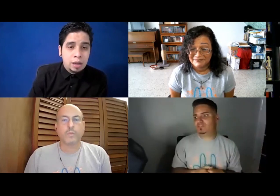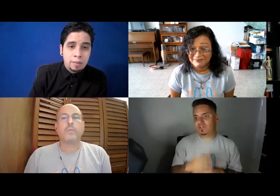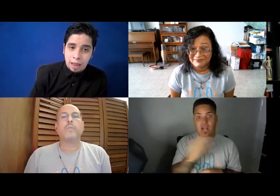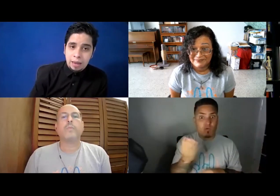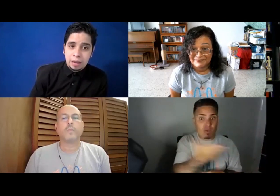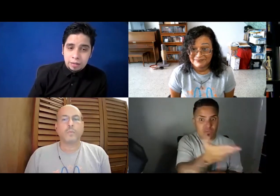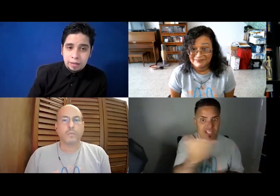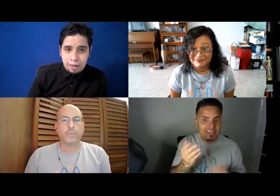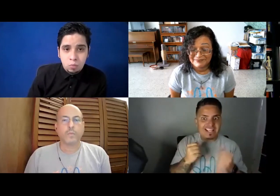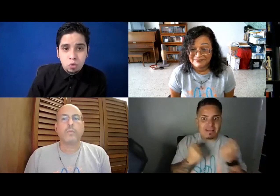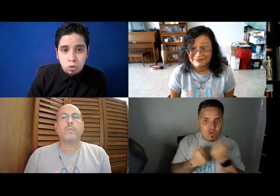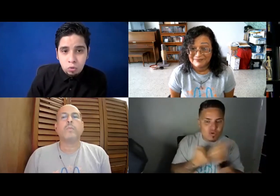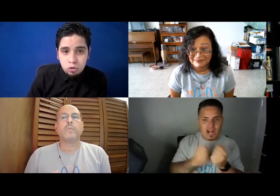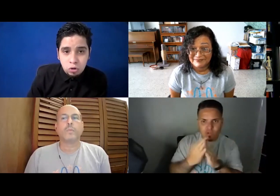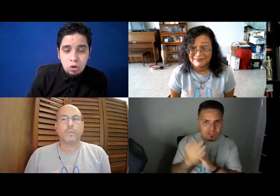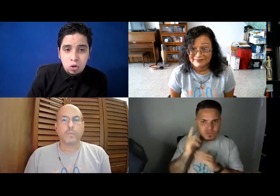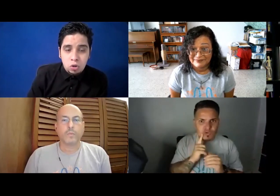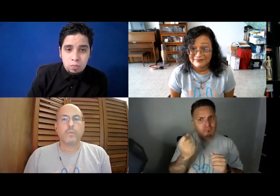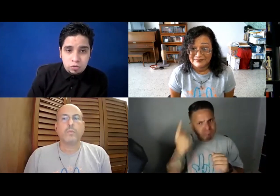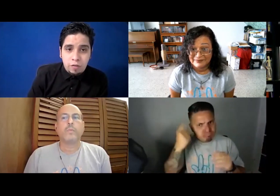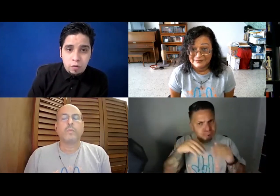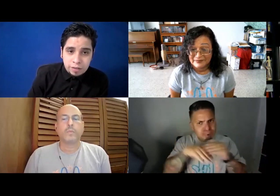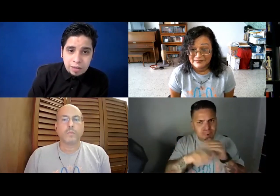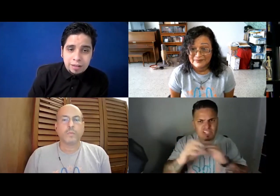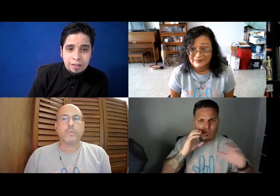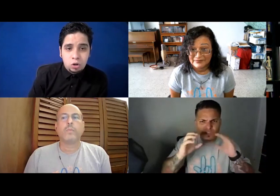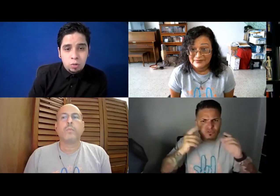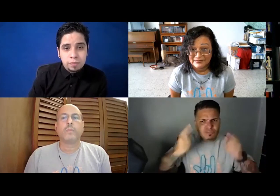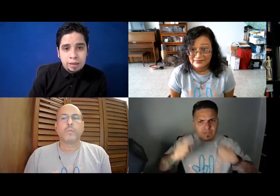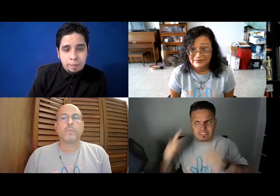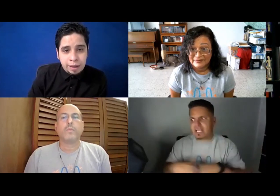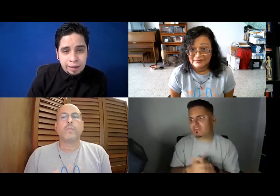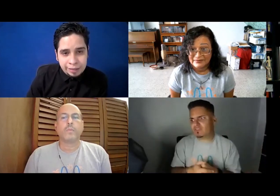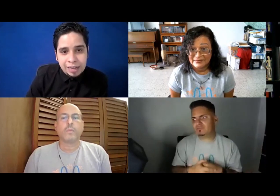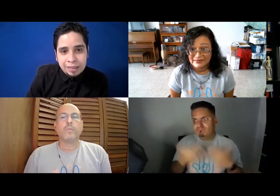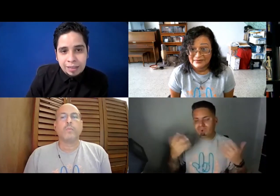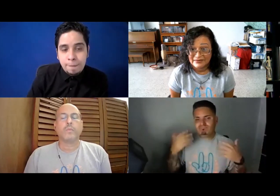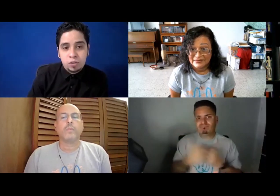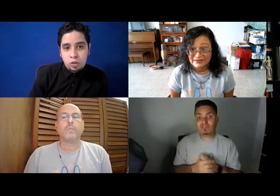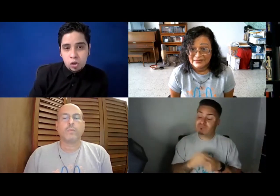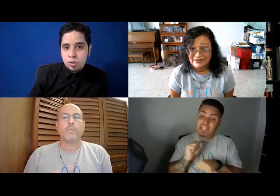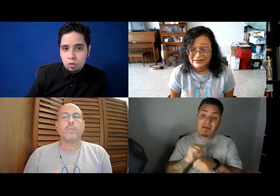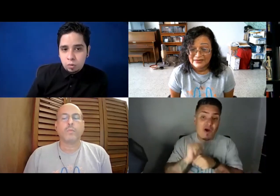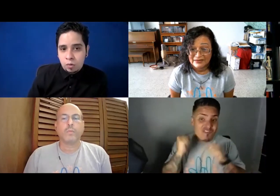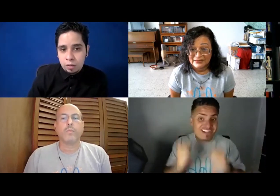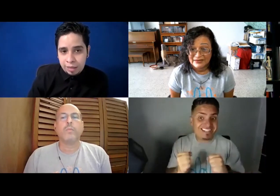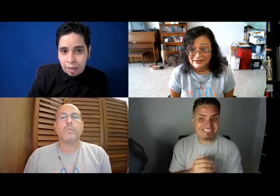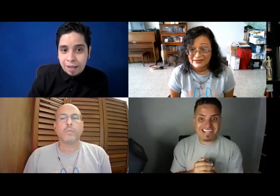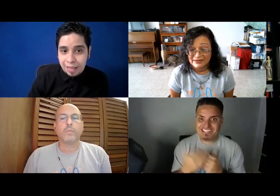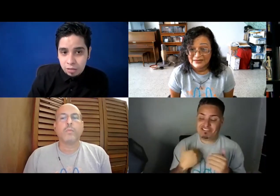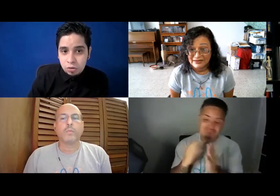requiere mucho, mucha fuerza y eso es lo que tiene que entender el proceso de comunicación que el cual está pasando